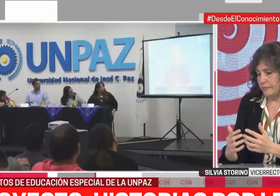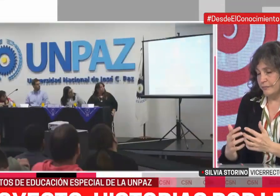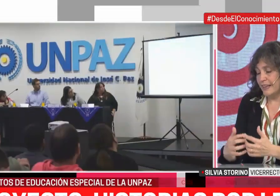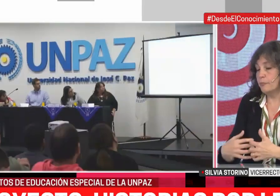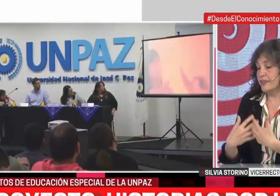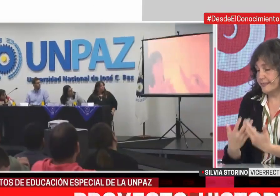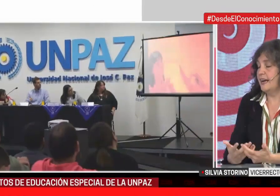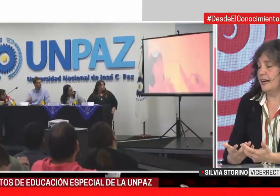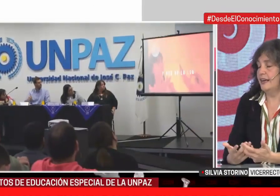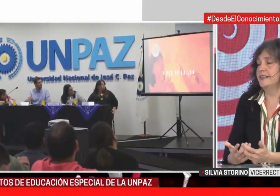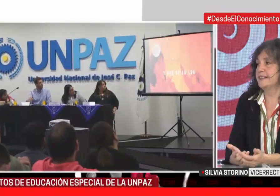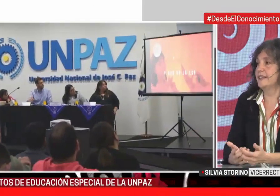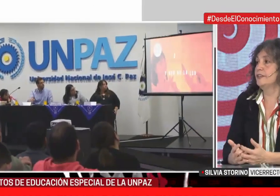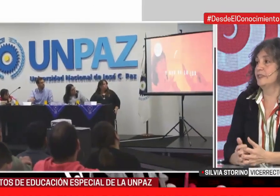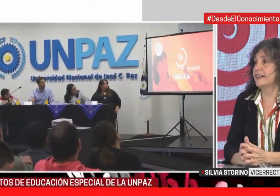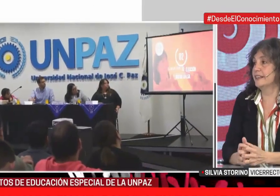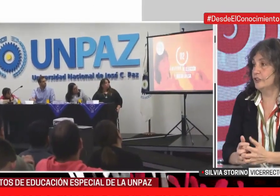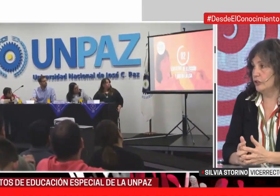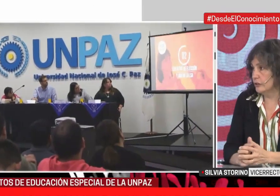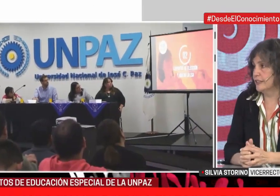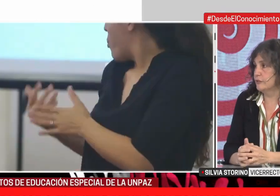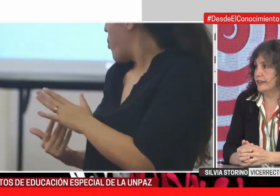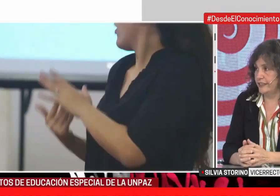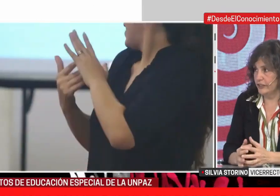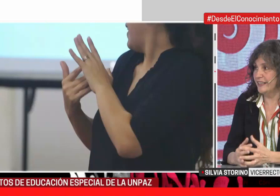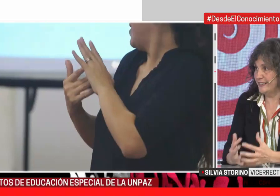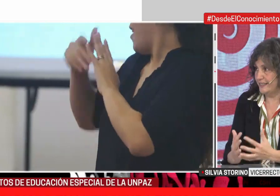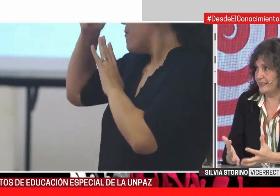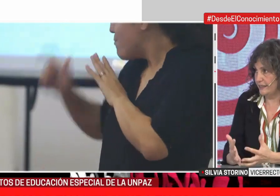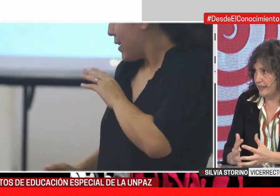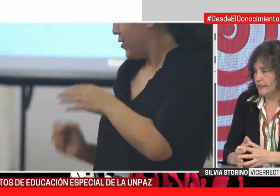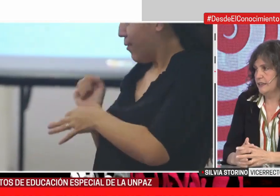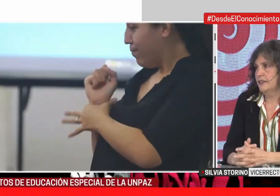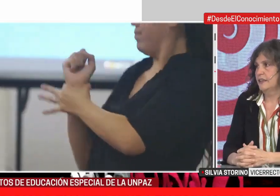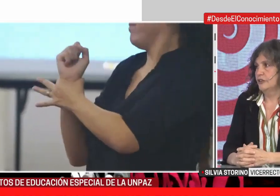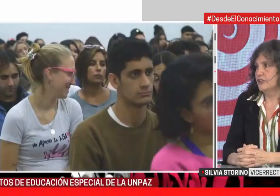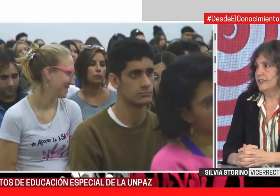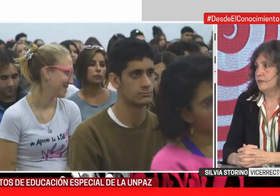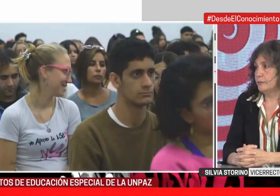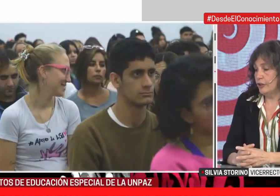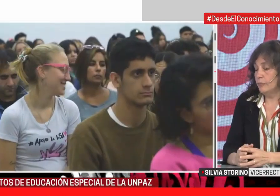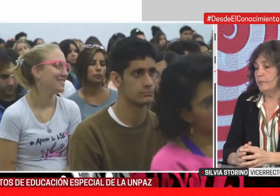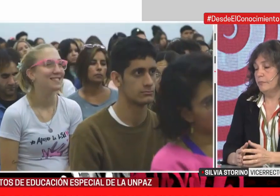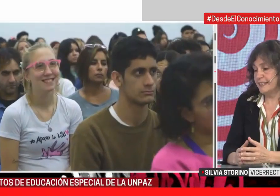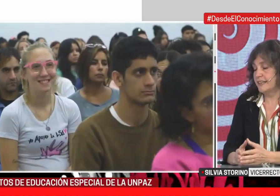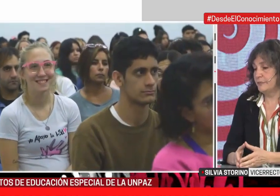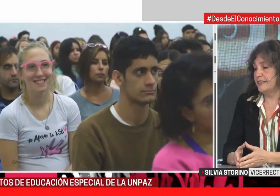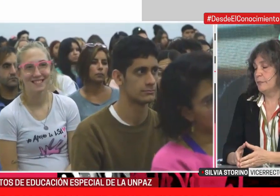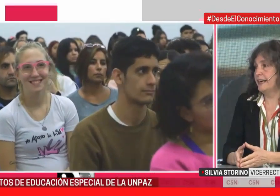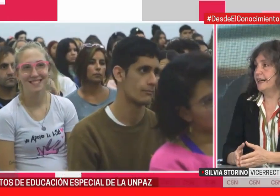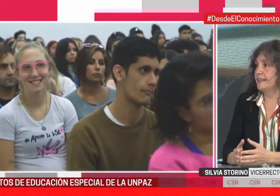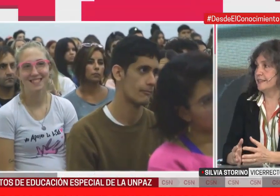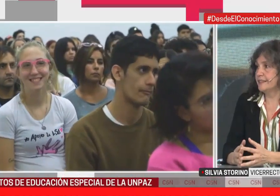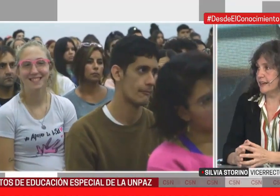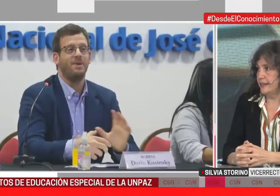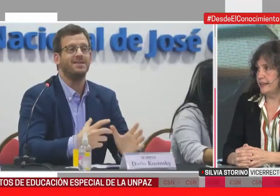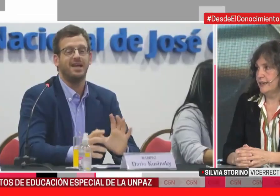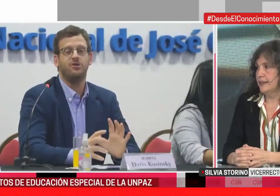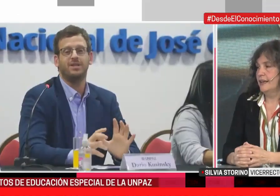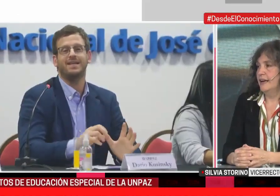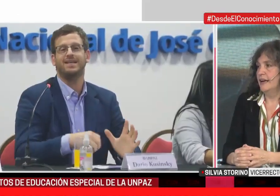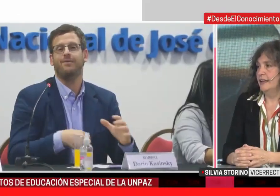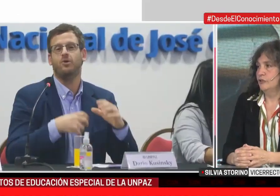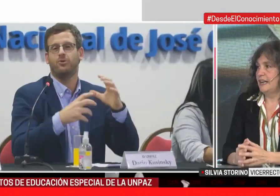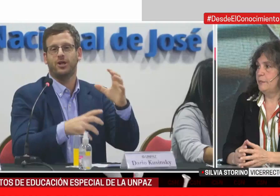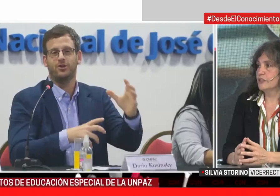En respuesta a la necesidad de nuestra región, que es una región que necesita docentes formados, básicamente para garantizarle